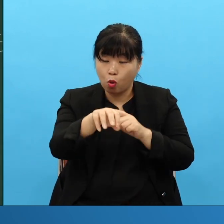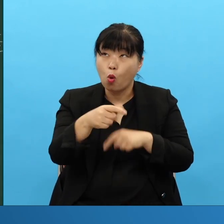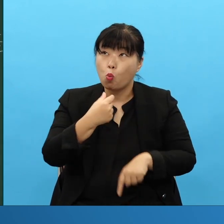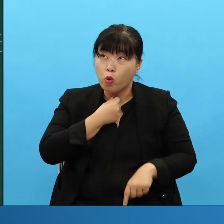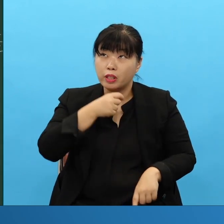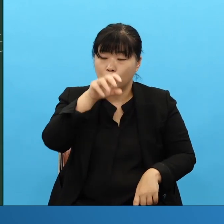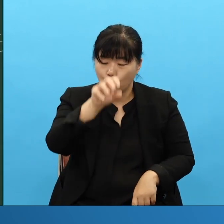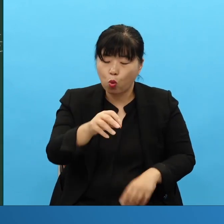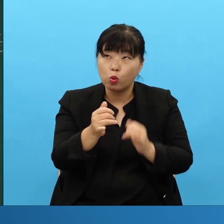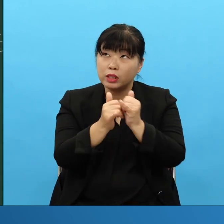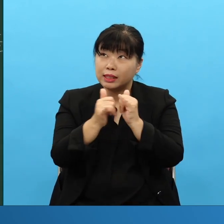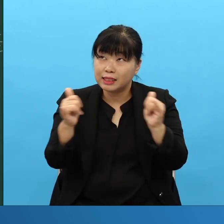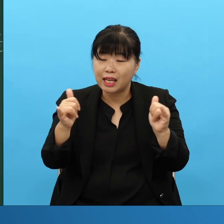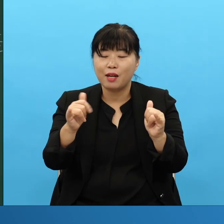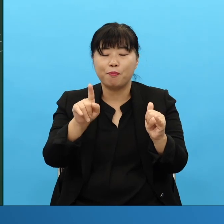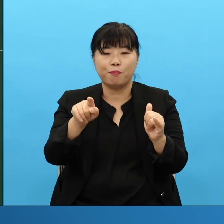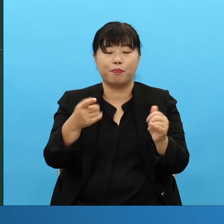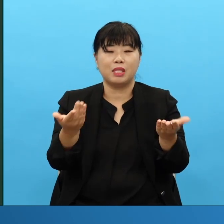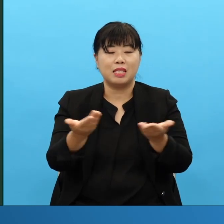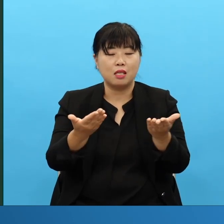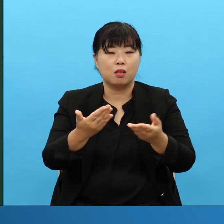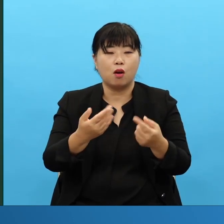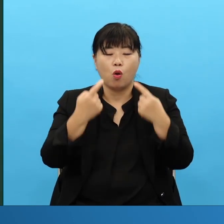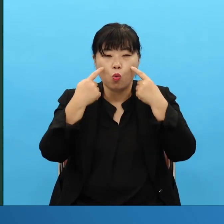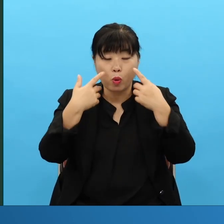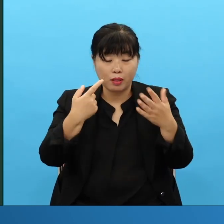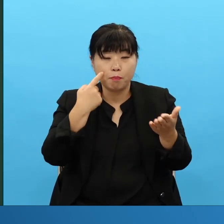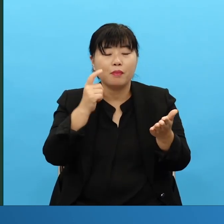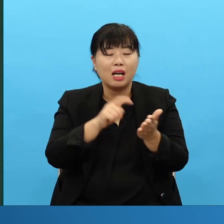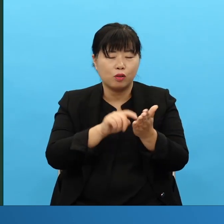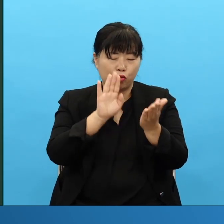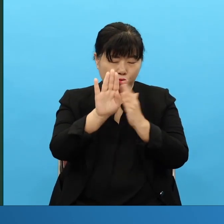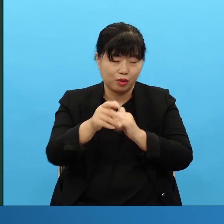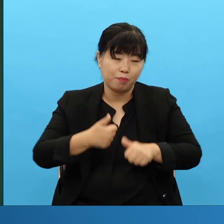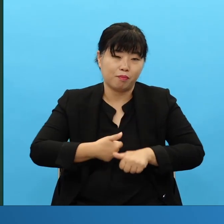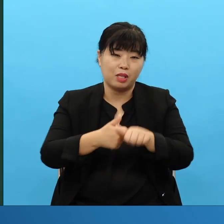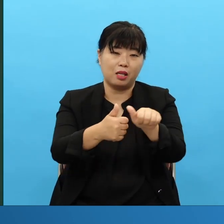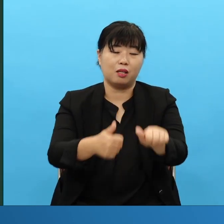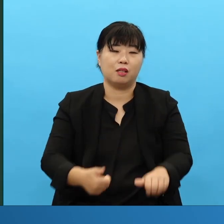일단 이정표입니다 혹시 하다 뭐 못 막겠다 크게 중요한 이정표예요